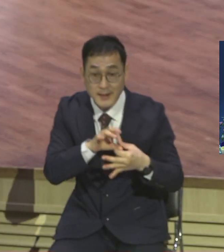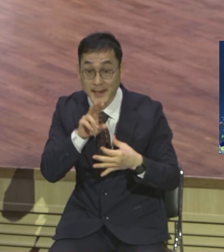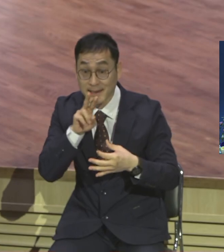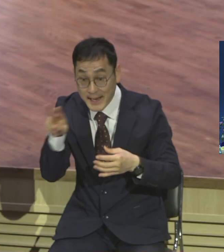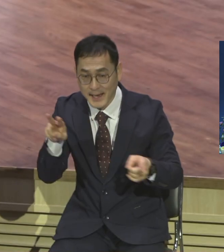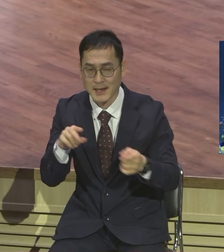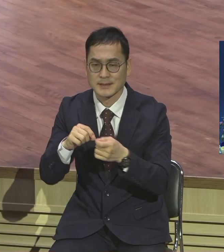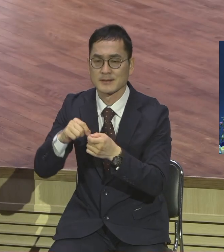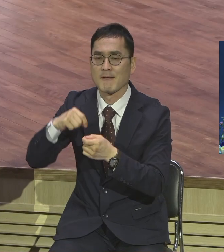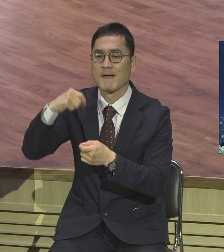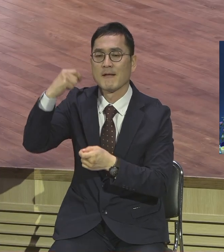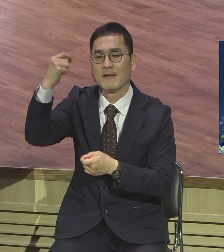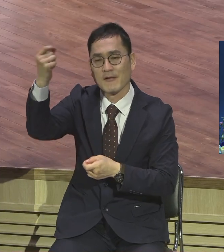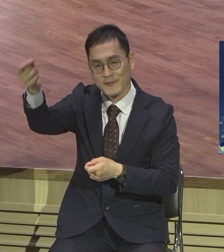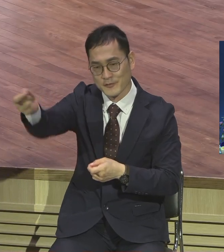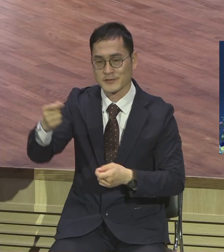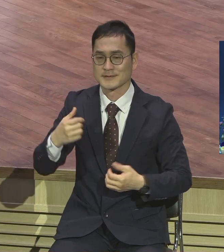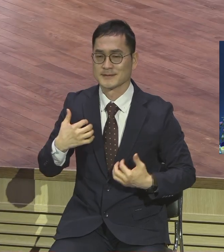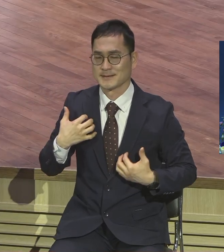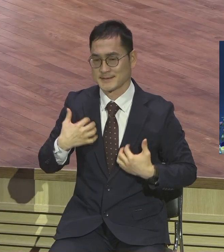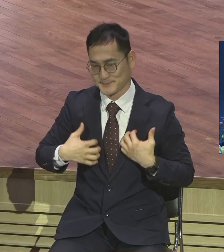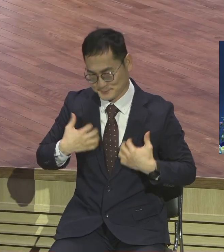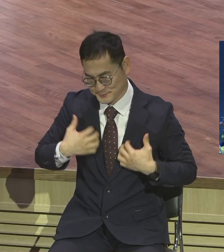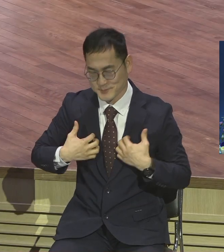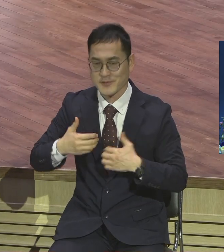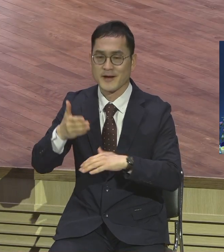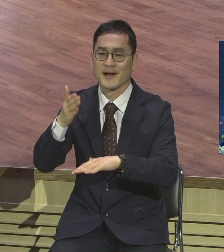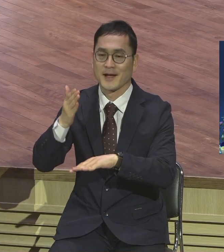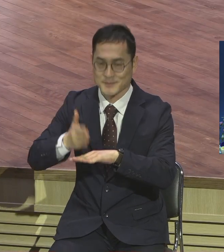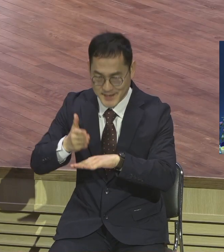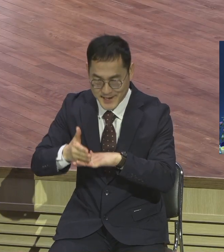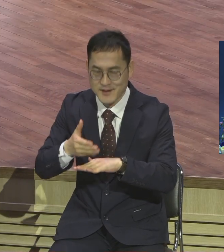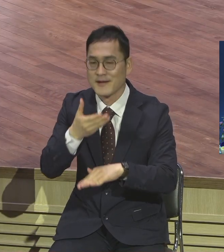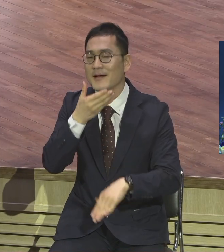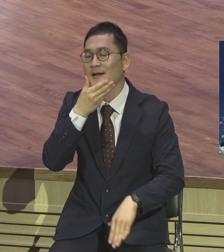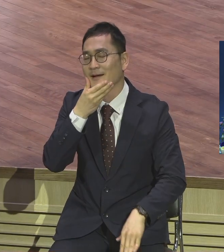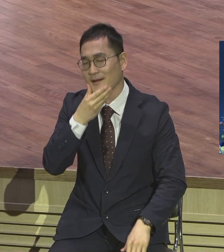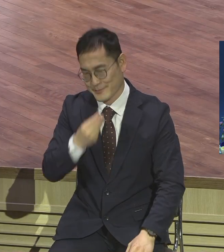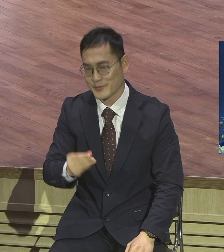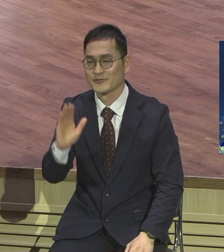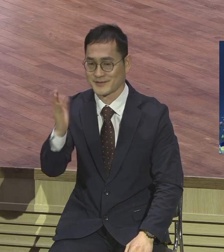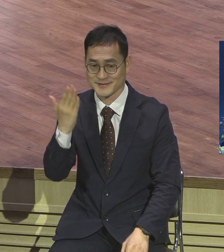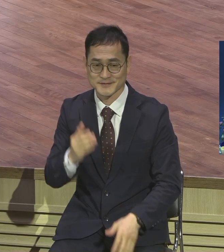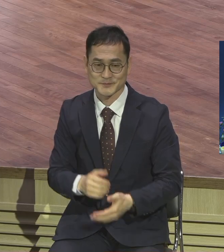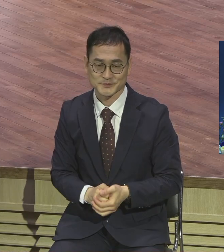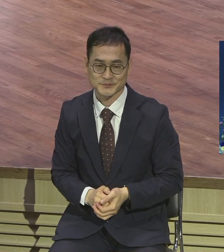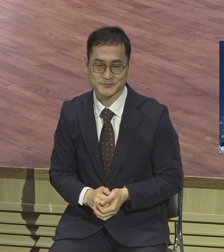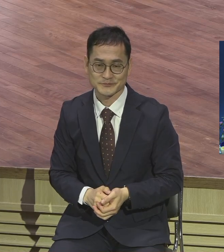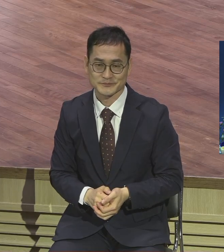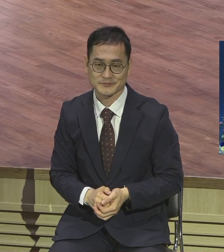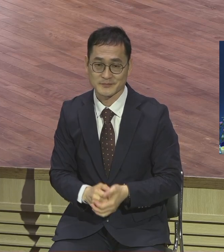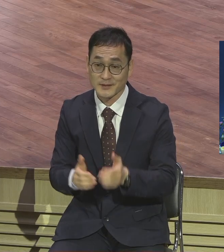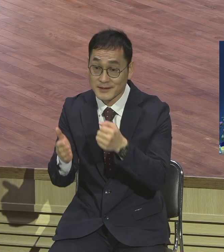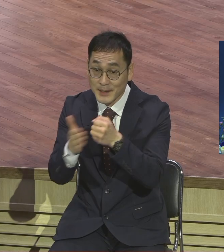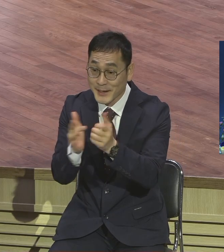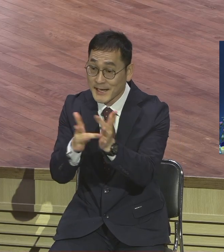즐겁습니다. 기쁩니다. 감사가 넘치고 행복합니다. 그래서 예수님 모신 곳이 그 어디나 모여